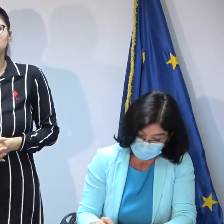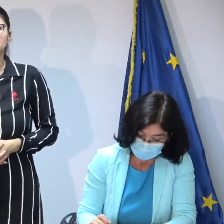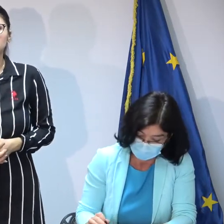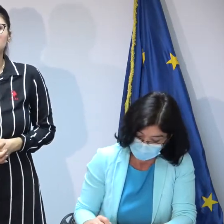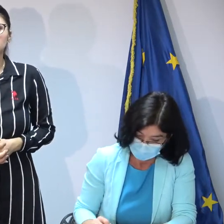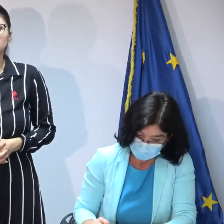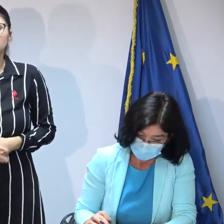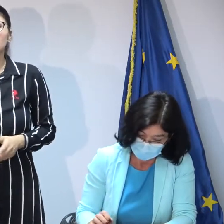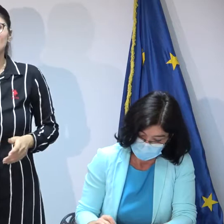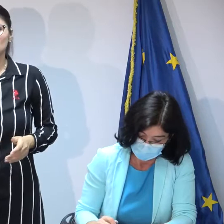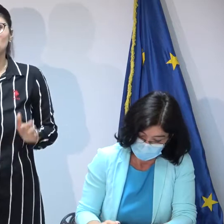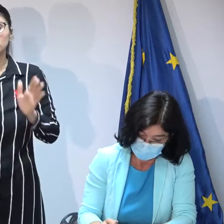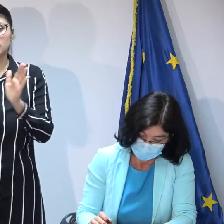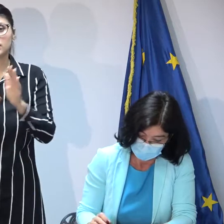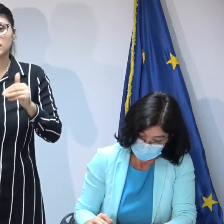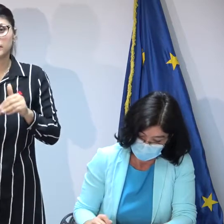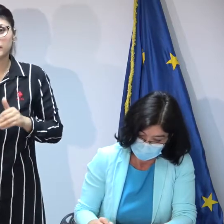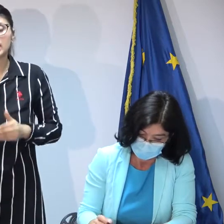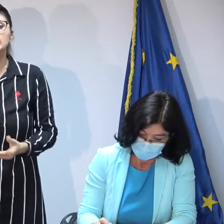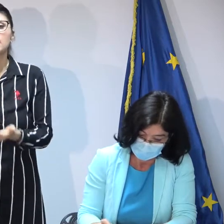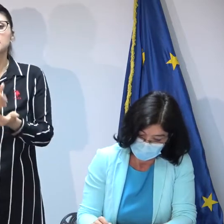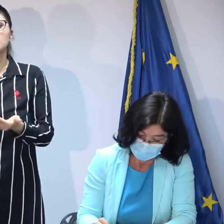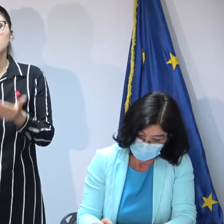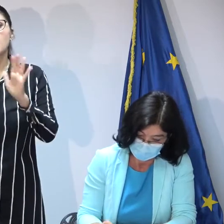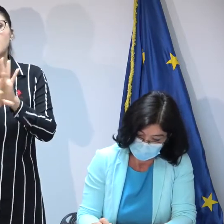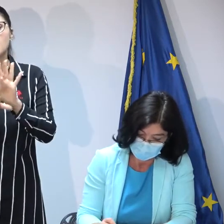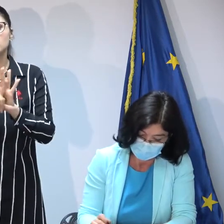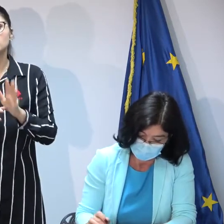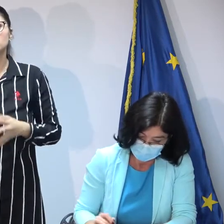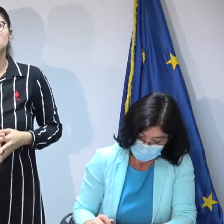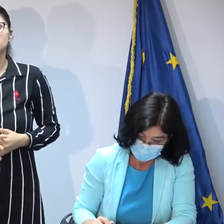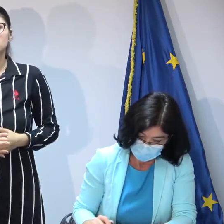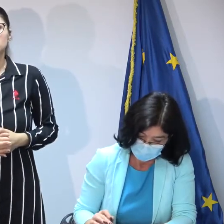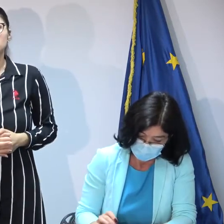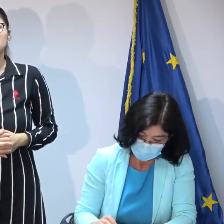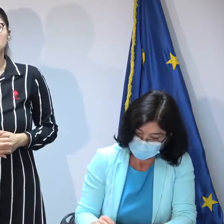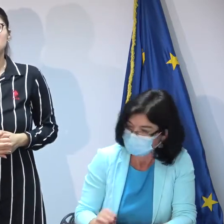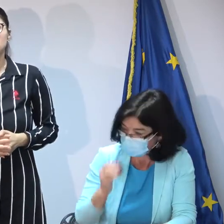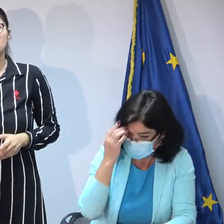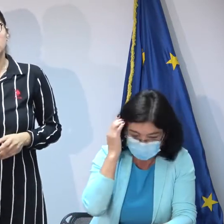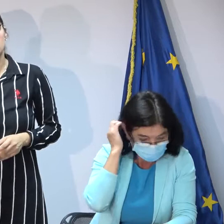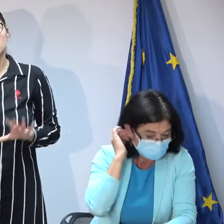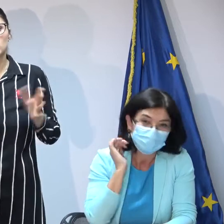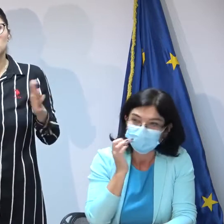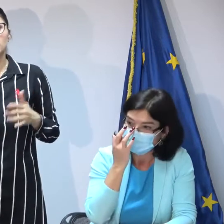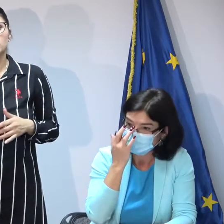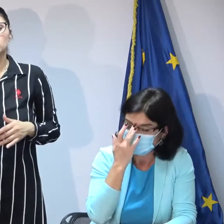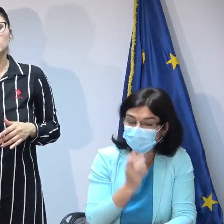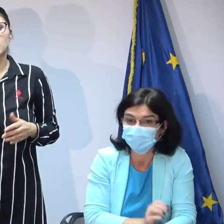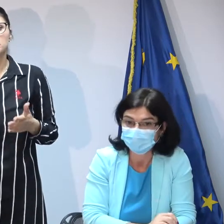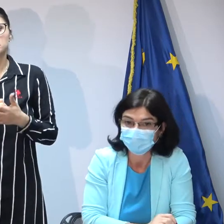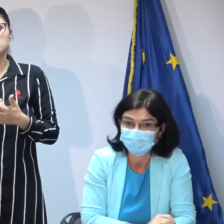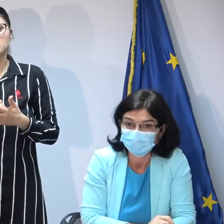Sunt sancțiunile contravenționale stabilite de lege, de la, cred că undeva în jur de 500 de lei